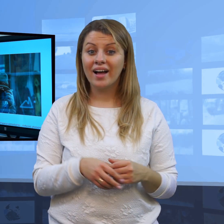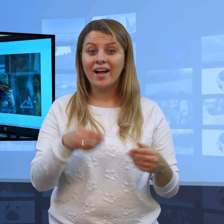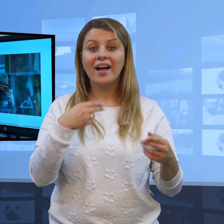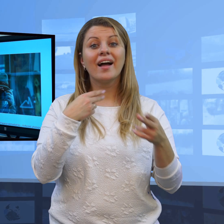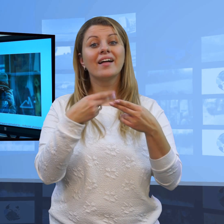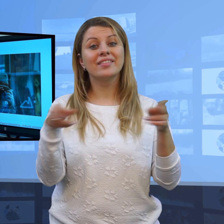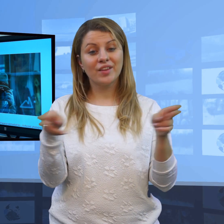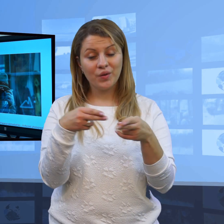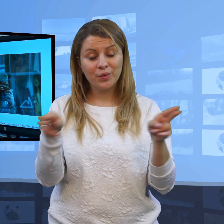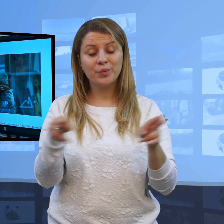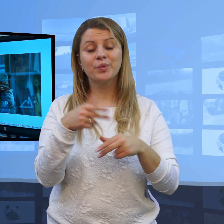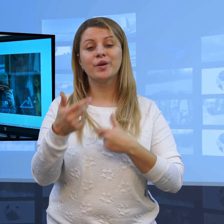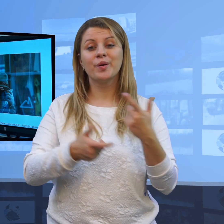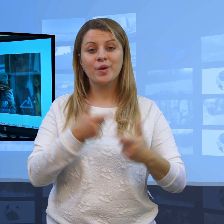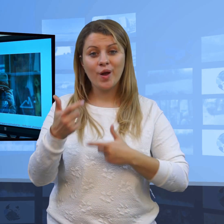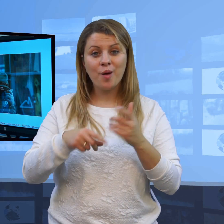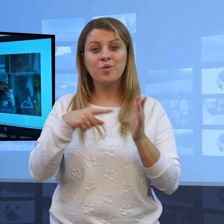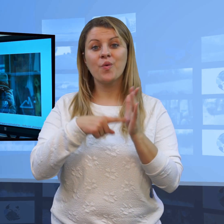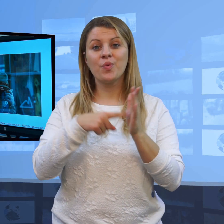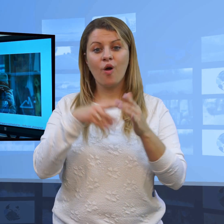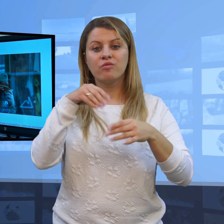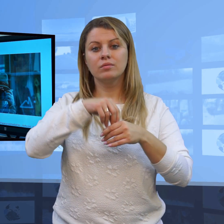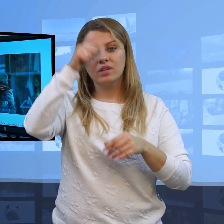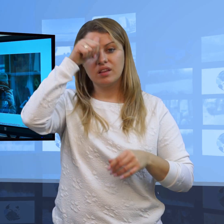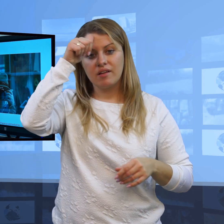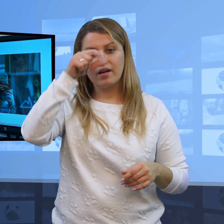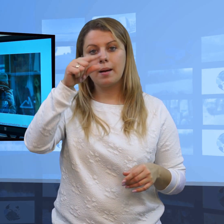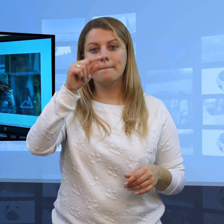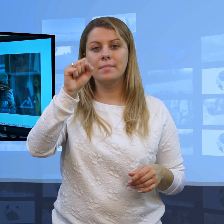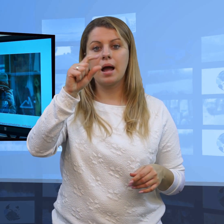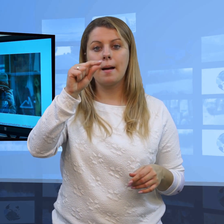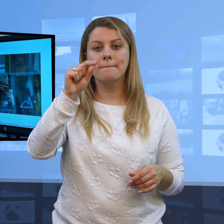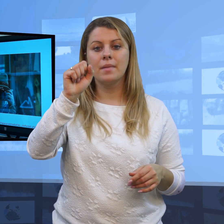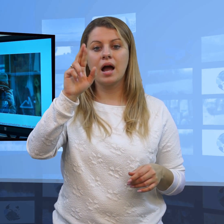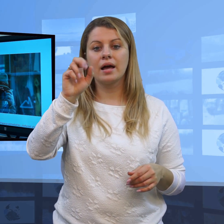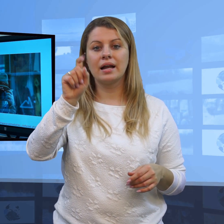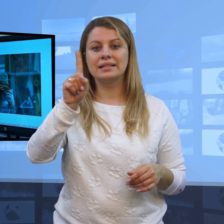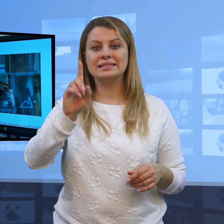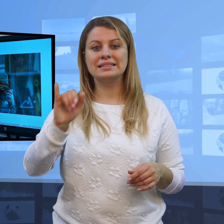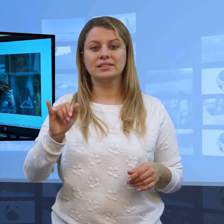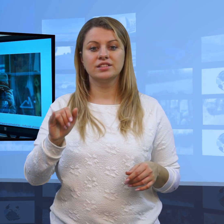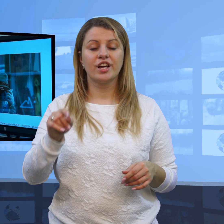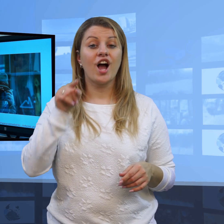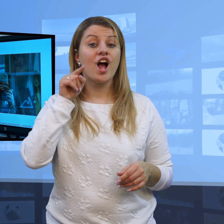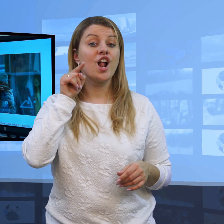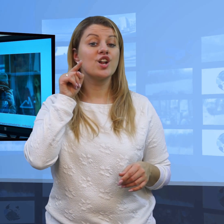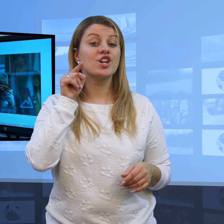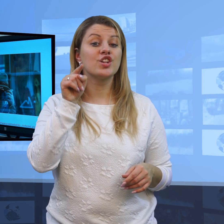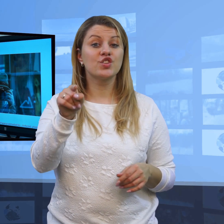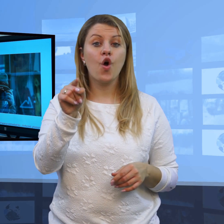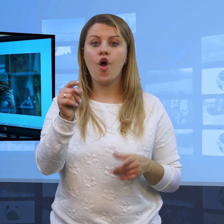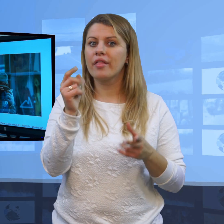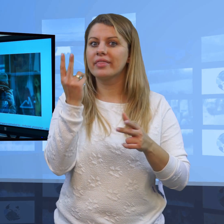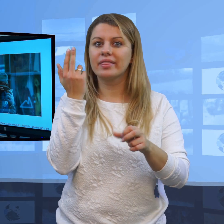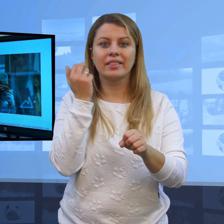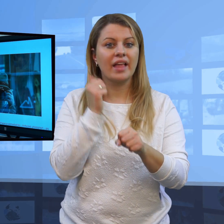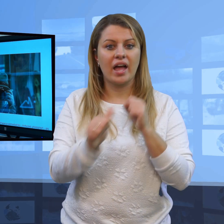Są oczywiście paparazzi, którzy robią zdjęcia gwiazdą z ukrycia, ale jest to nielegalne.